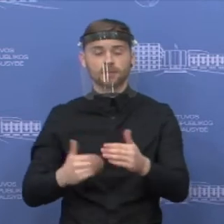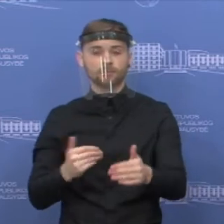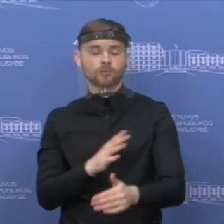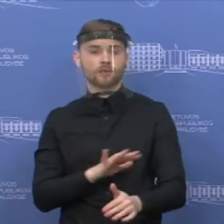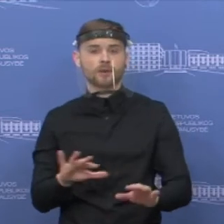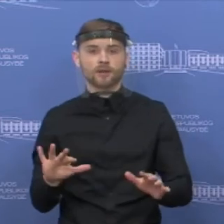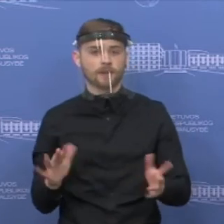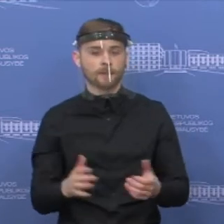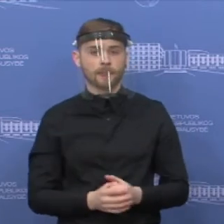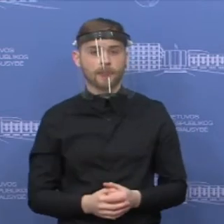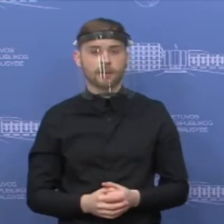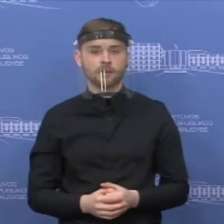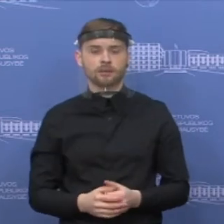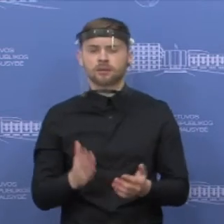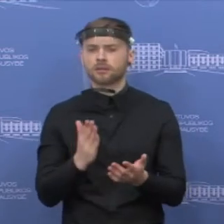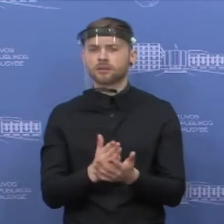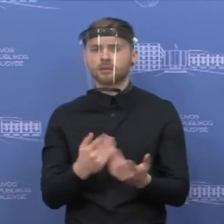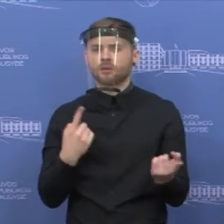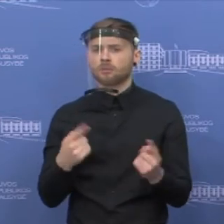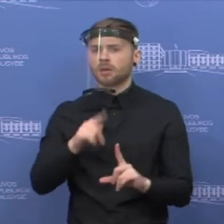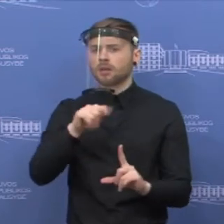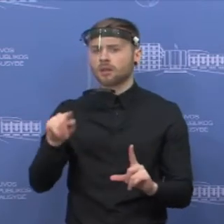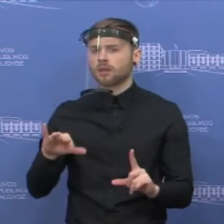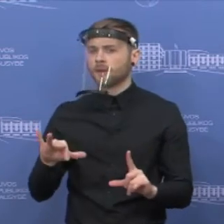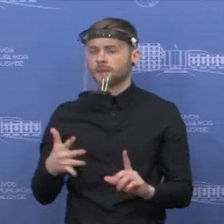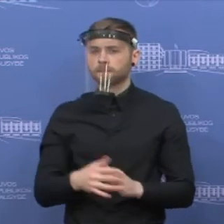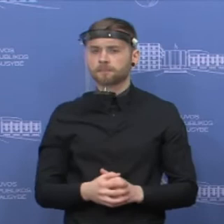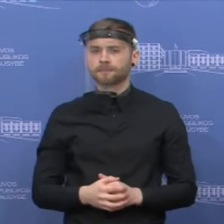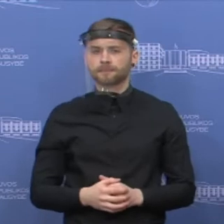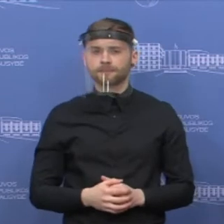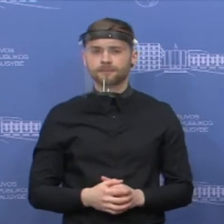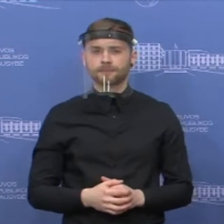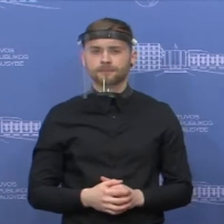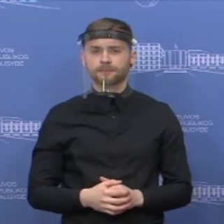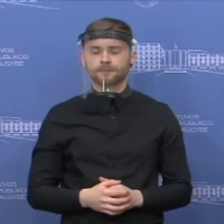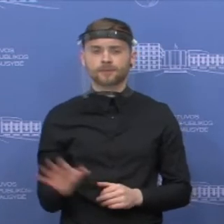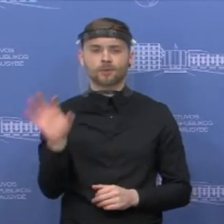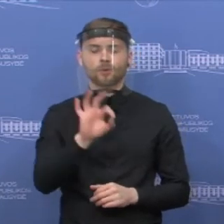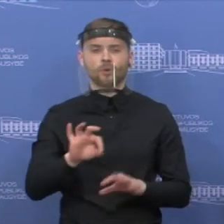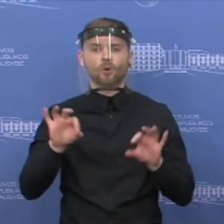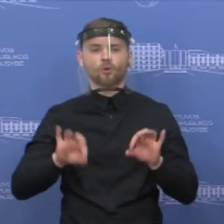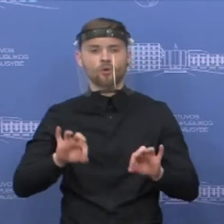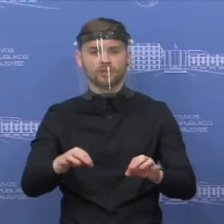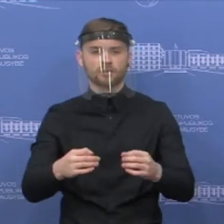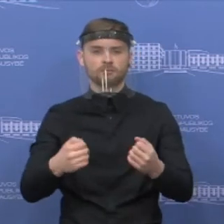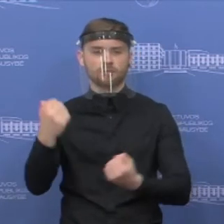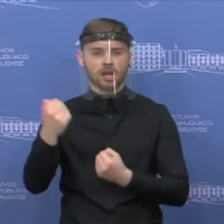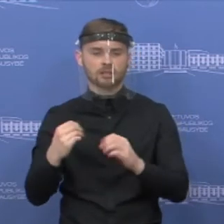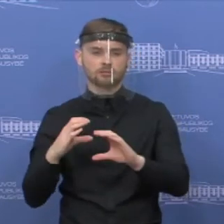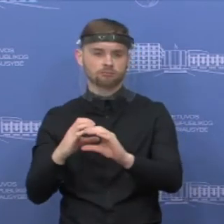išiškėjo tokios tendencijos. Aš galbūt pradėsiu nuo krovininio transporto judėjimo.